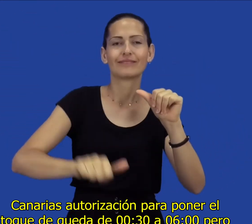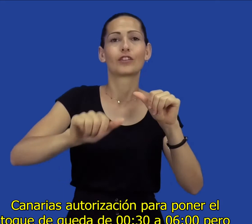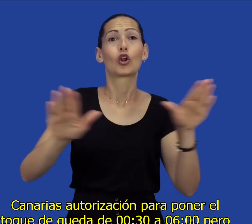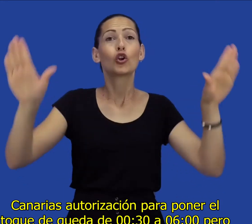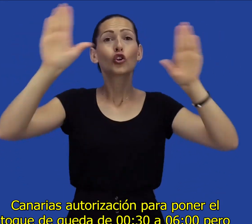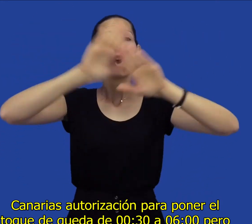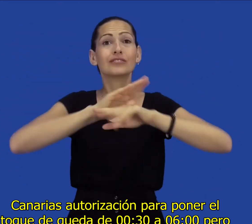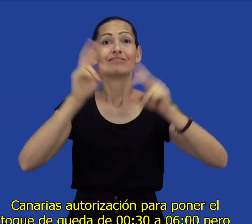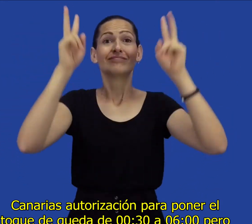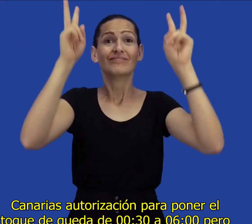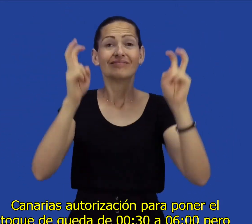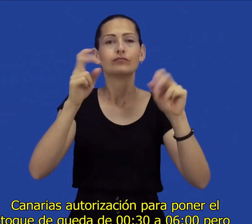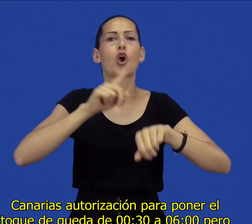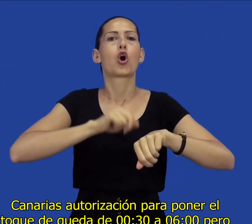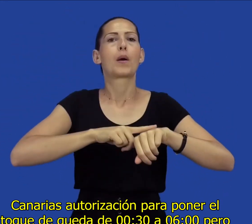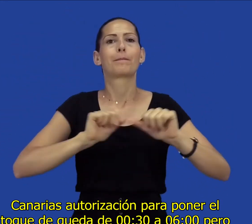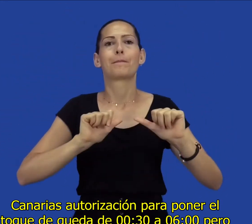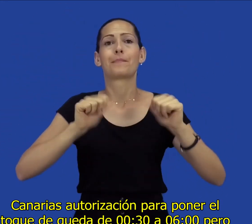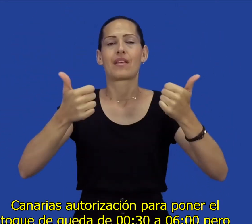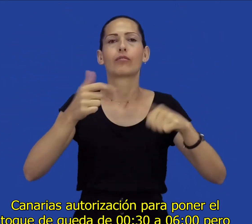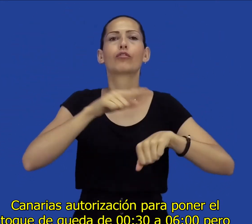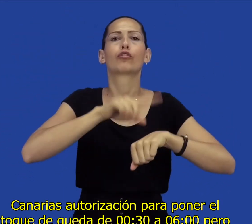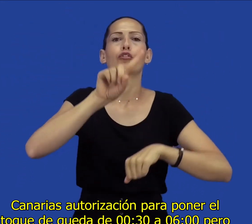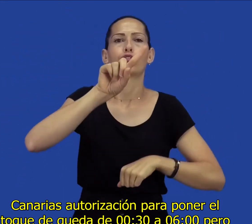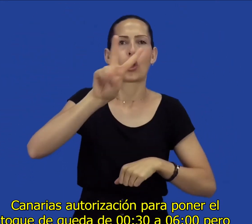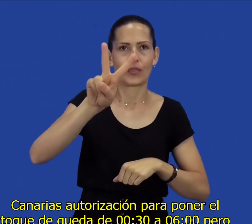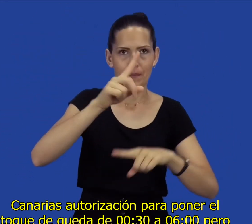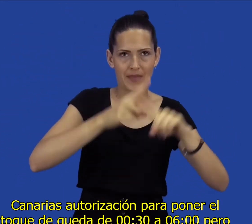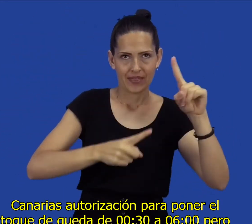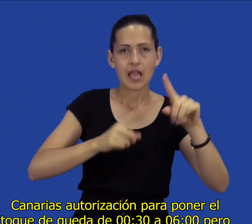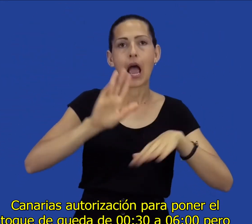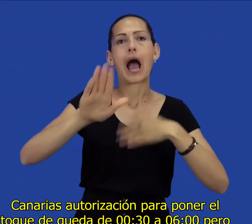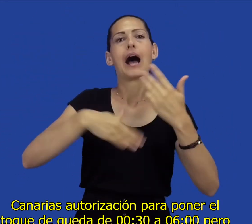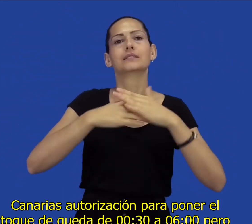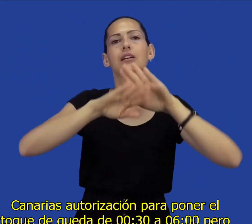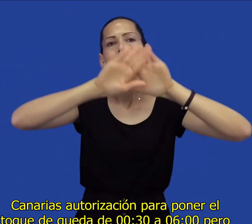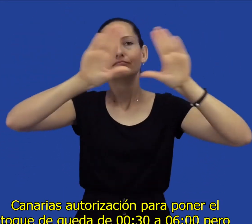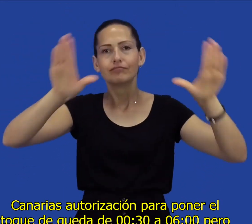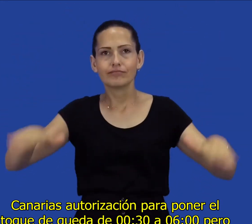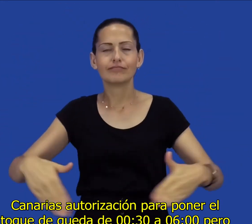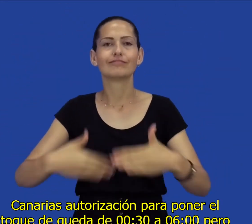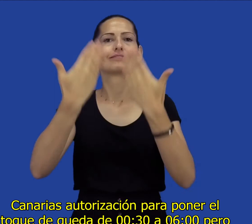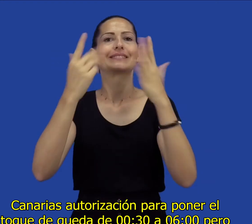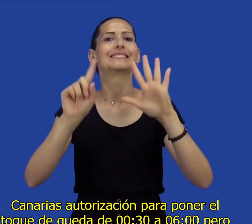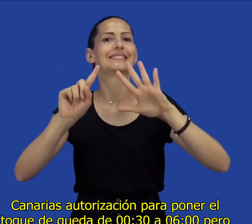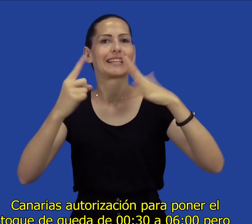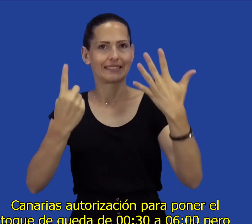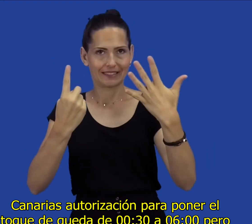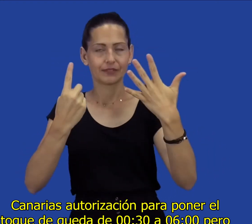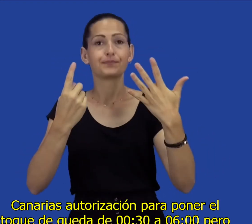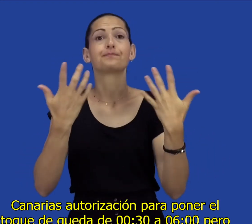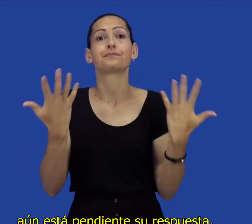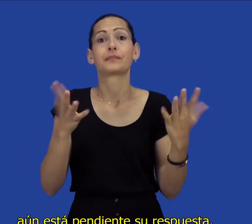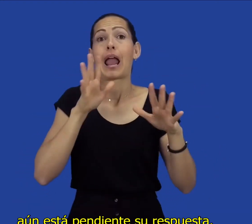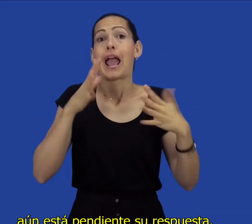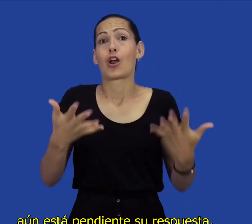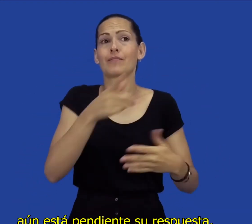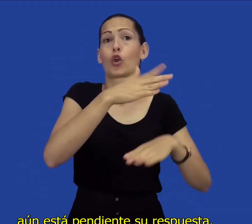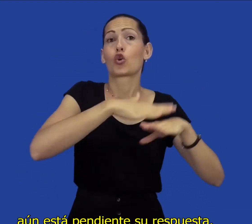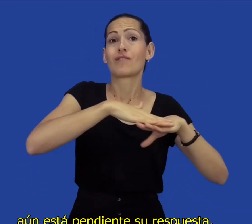toque de queda desde las 12 y media de la noche hasta las 6 de la mañana. Pero